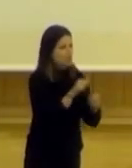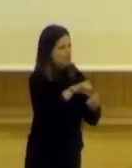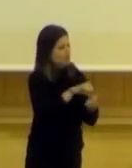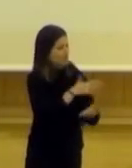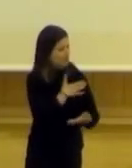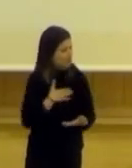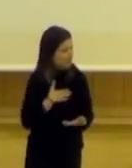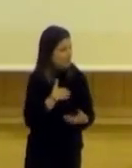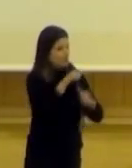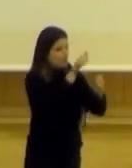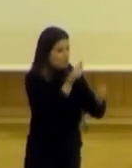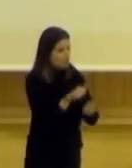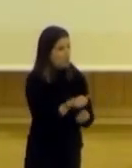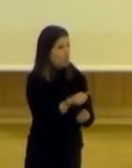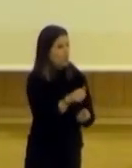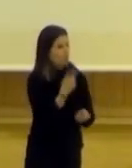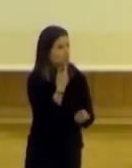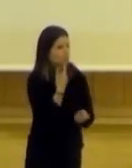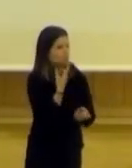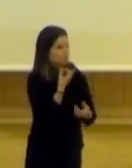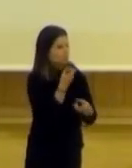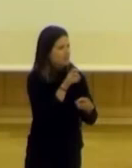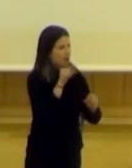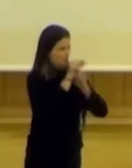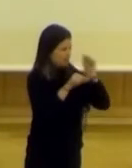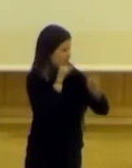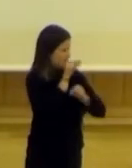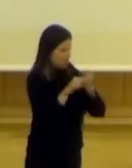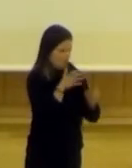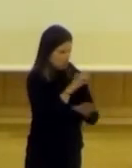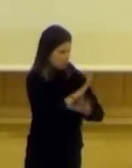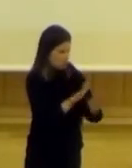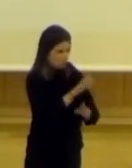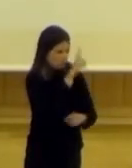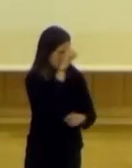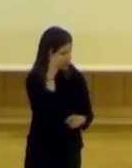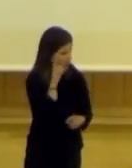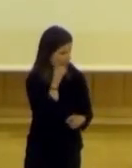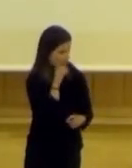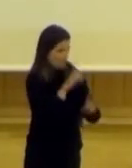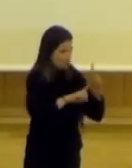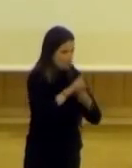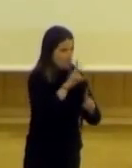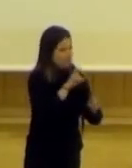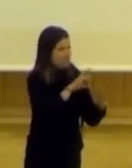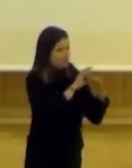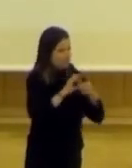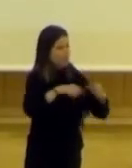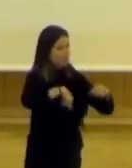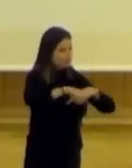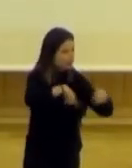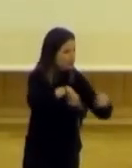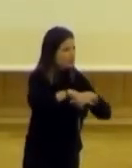Y el modelo de ciudad no solo involucra los problemas de contaminación brutal que tenemos en Madrid, digamos, y que tiene que ver no solo con el tráfico, con si